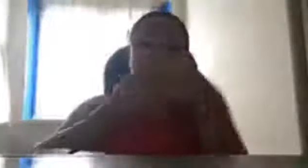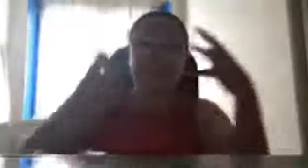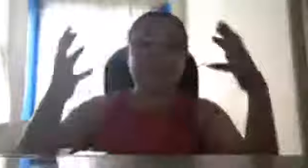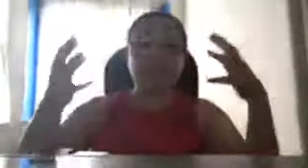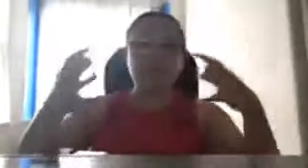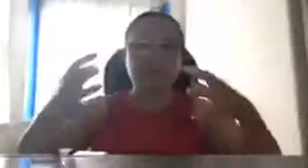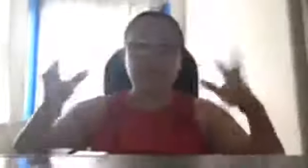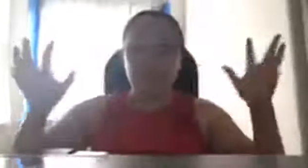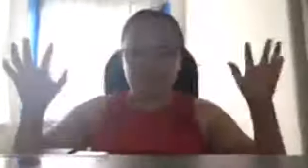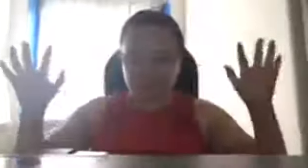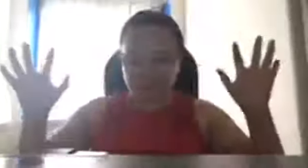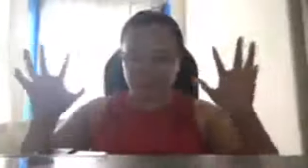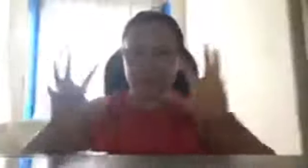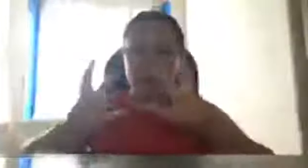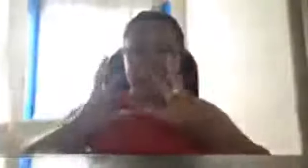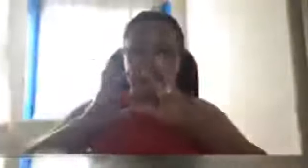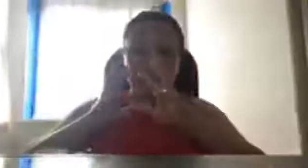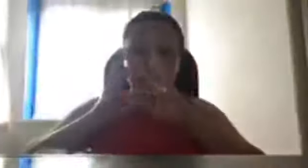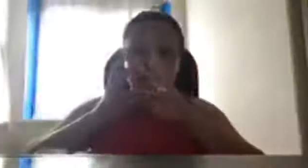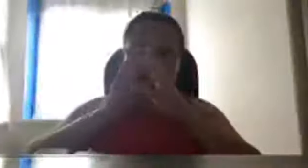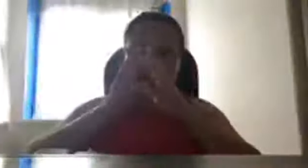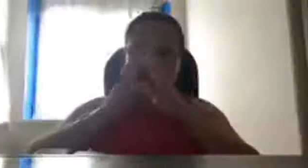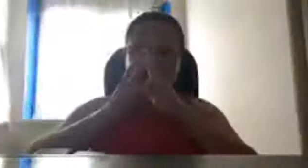hindi na yung katulad nung kapanahonan ni Marcos, na,